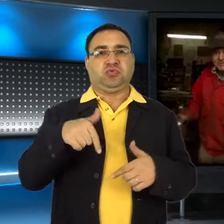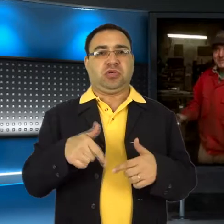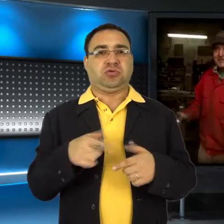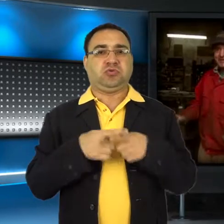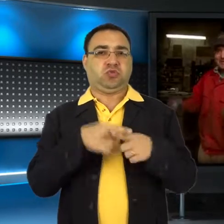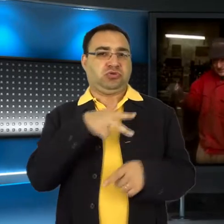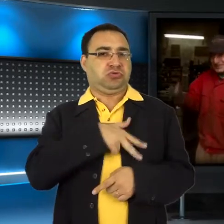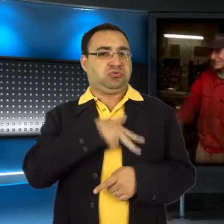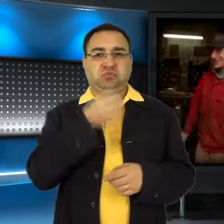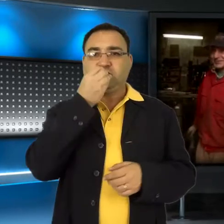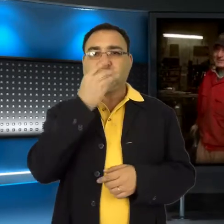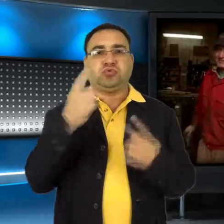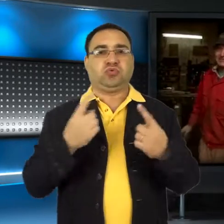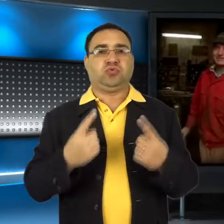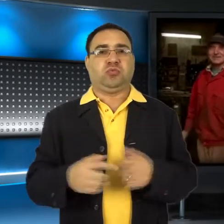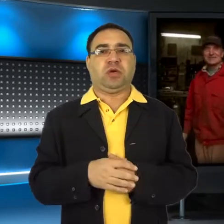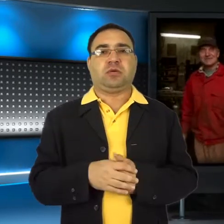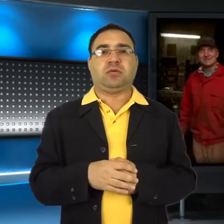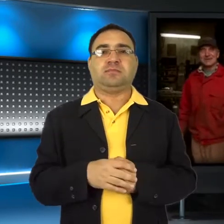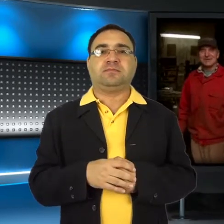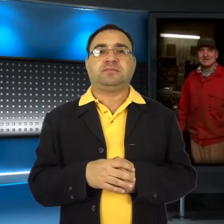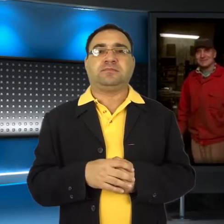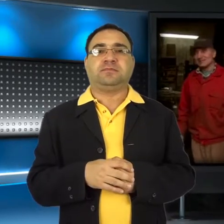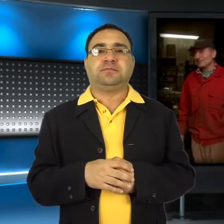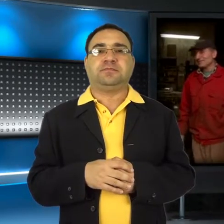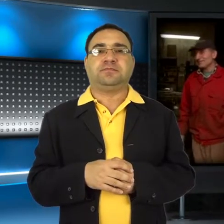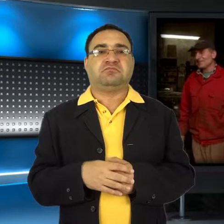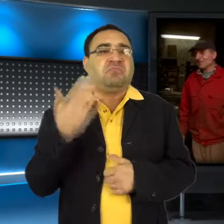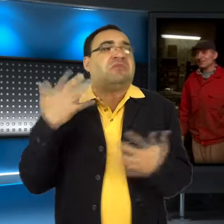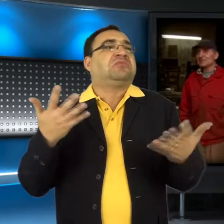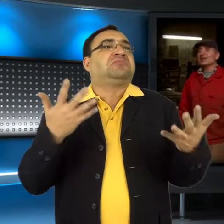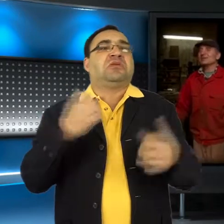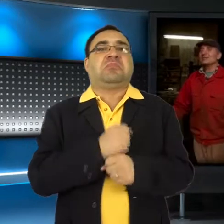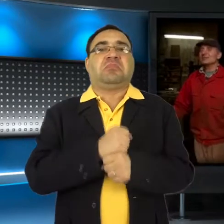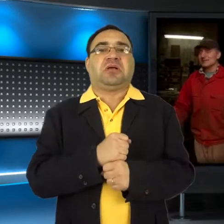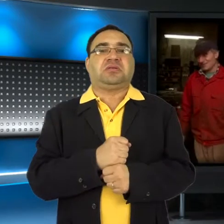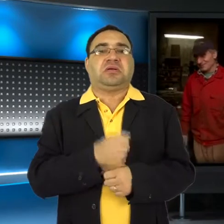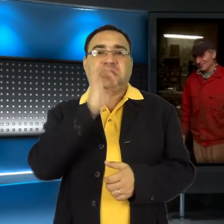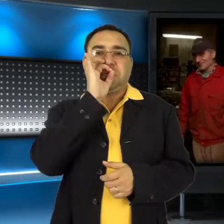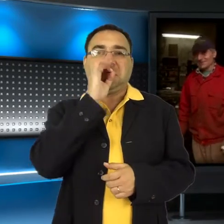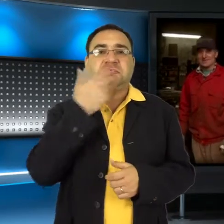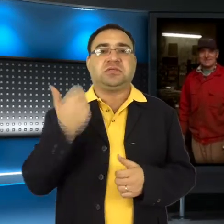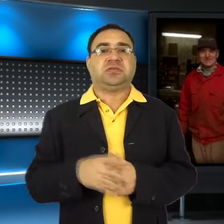bardzo dobrze tutaj taki ośrodek. Bardzo dobrze. Bo tak to by gdzie?